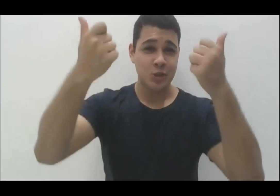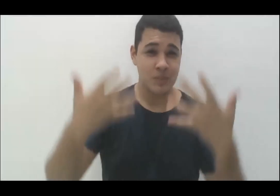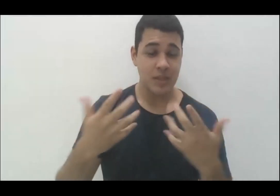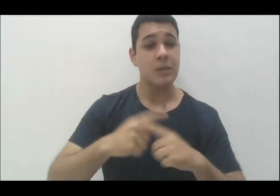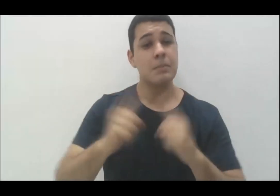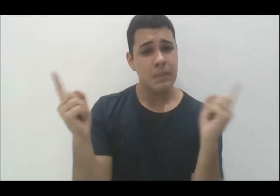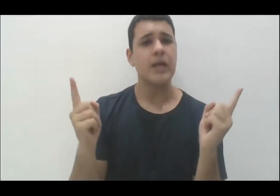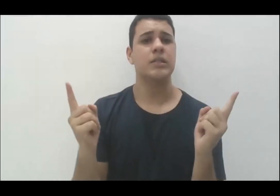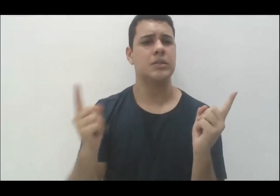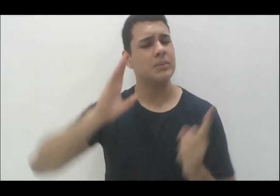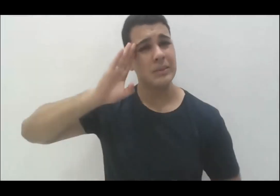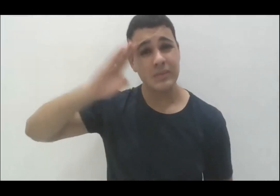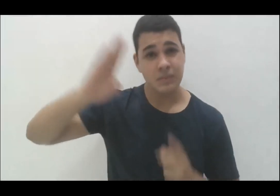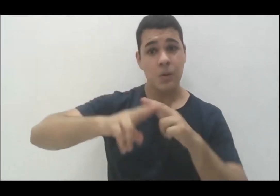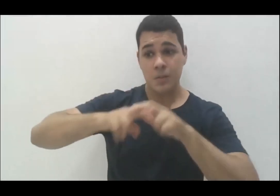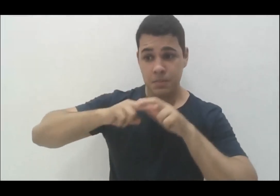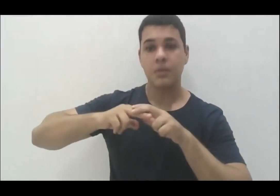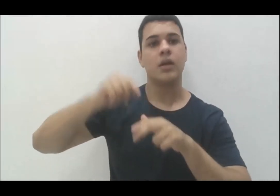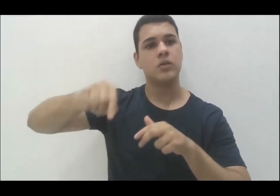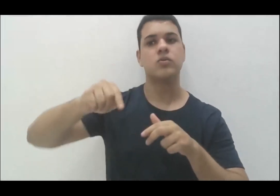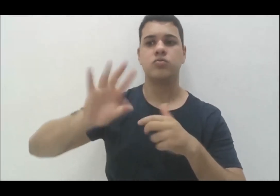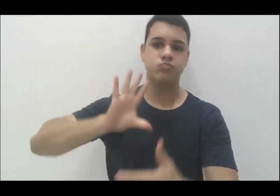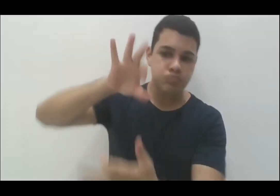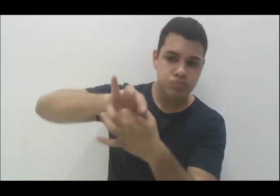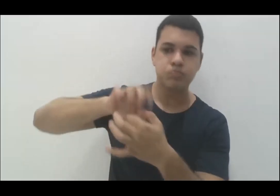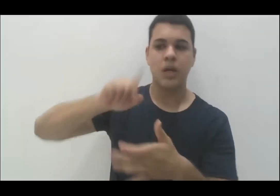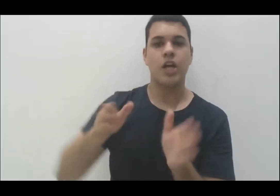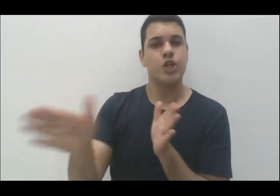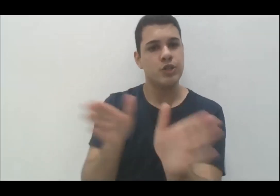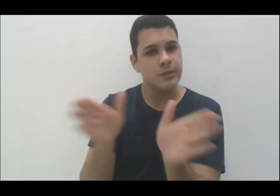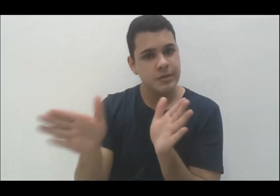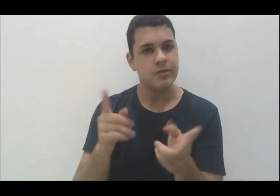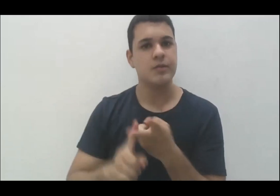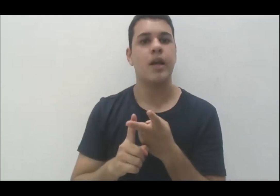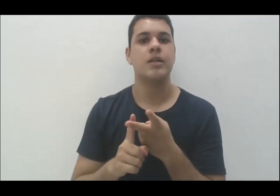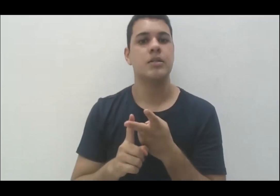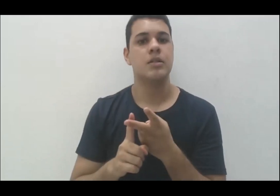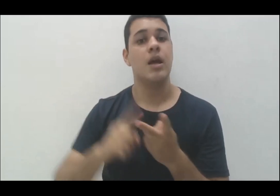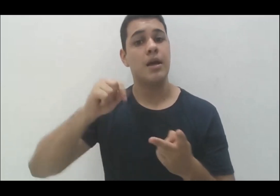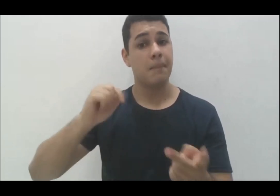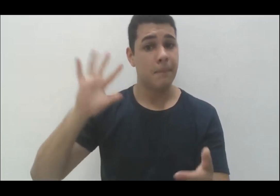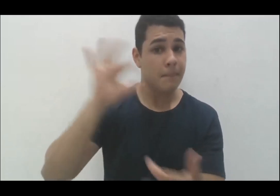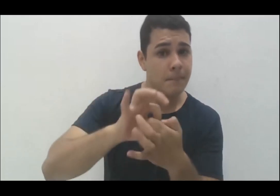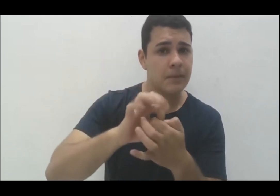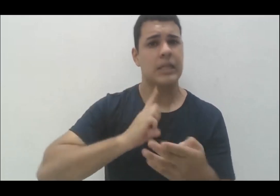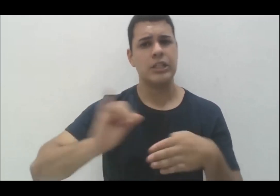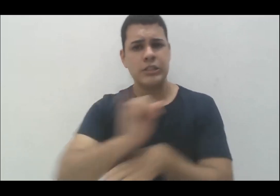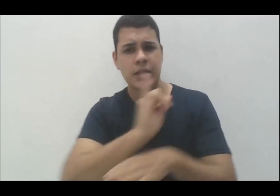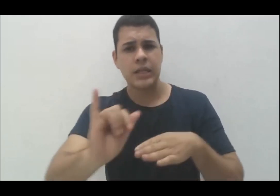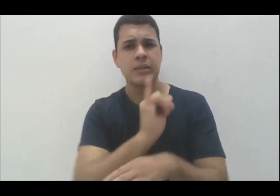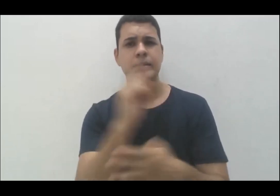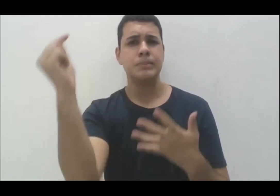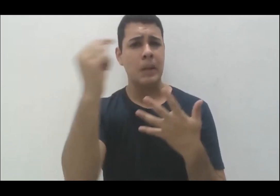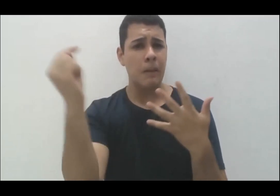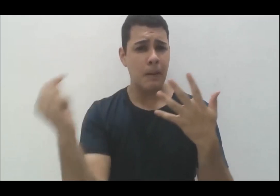sobretudo pelo design inclusivo, pelo oferecimento de diferentes estratégias, se a gente